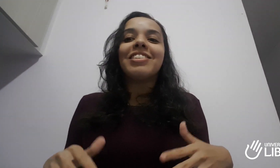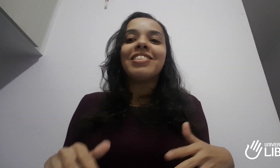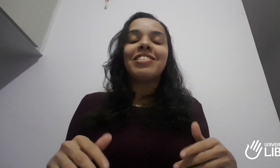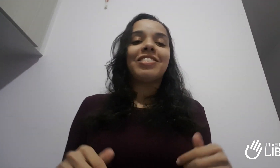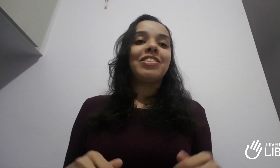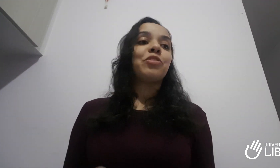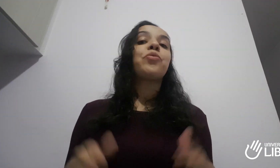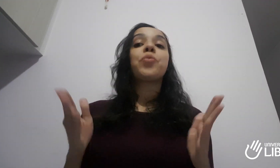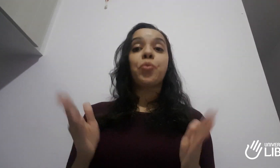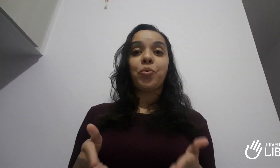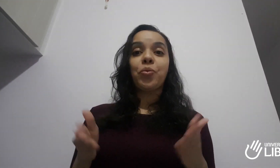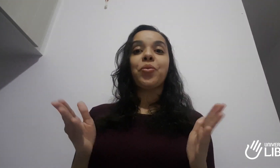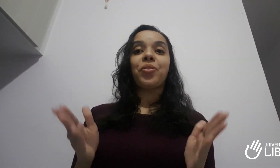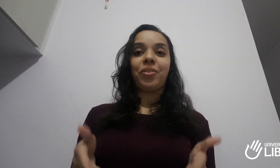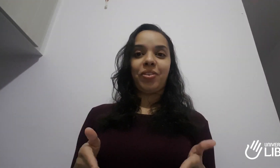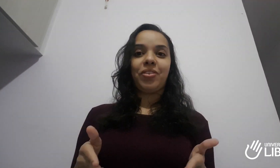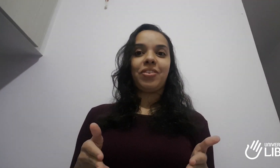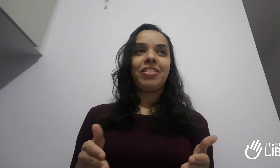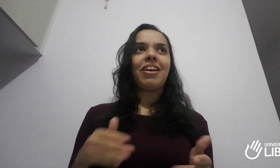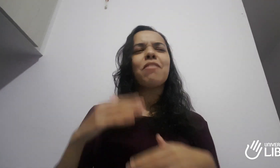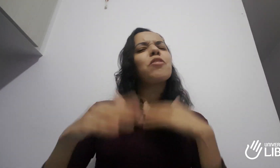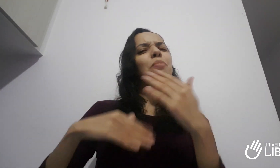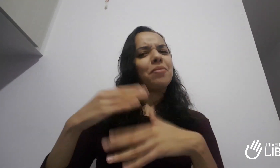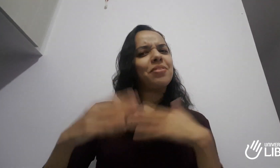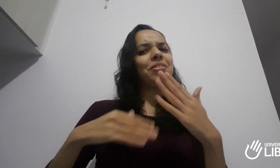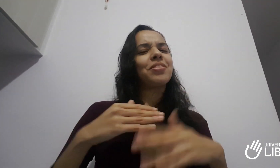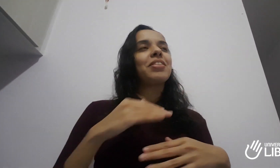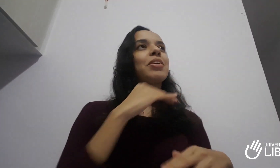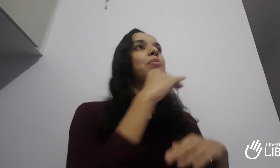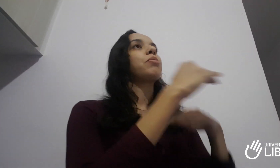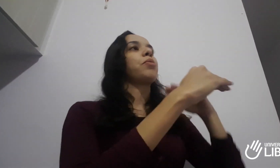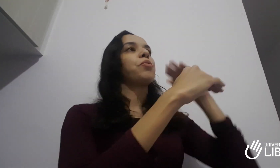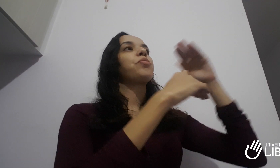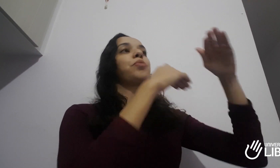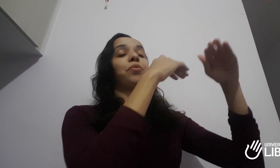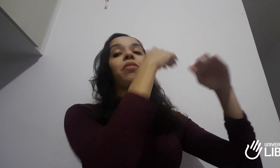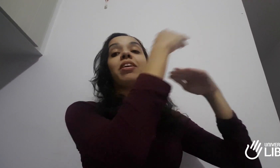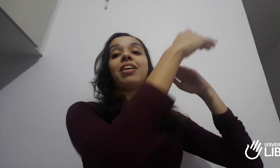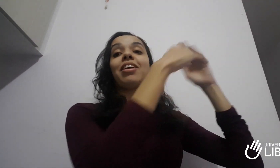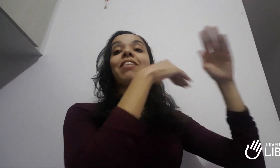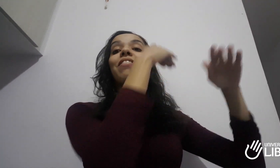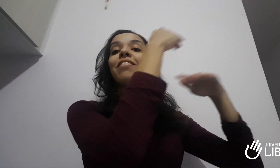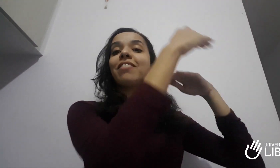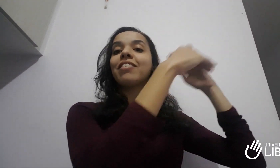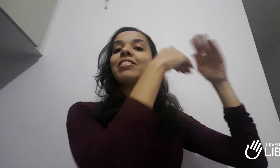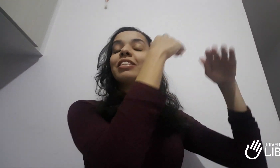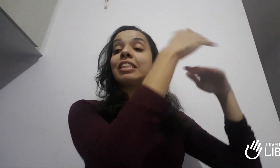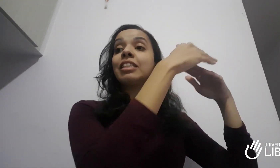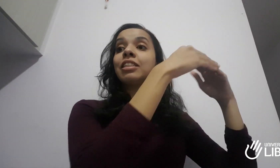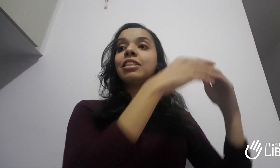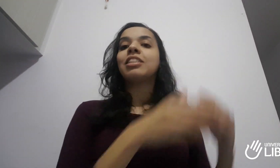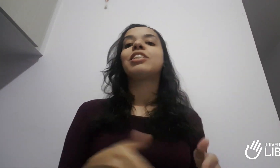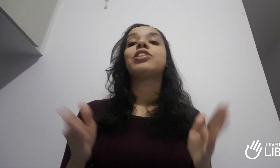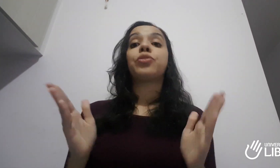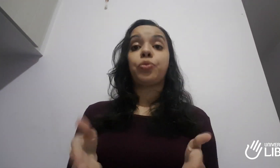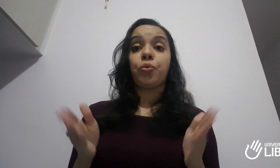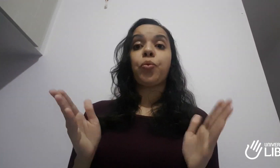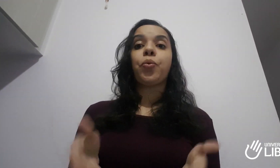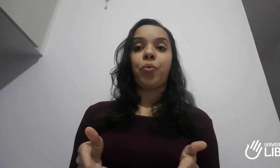passava eu ficava mais feliz, porque eu sentia que eu estava avançando um passo de cada vez, mas estava avançando, não